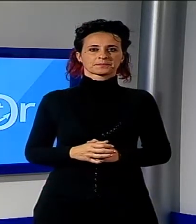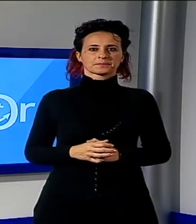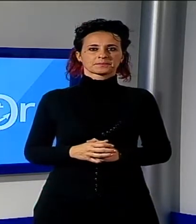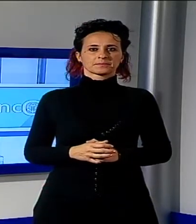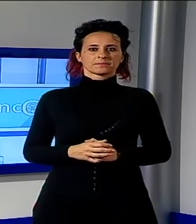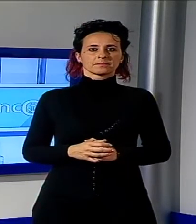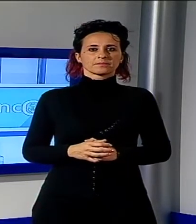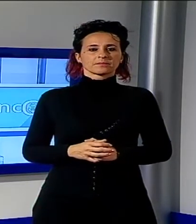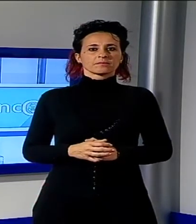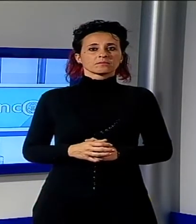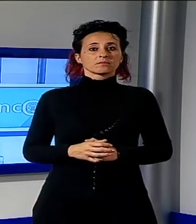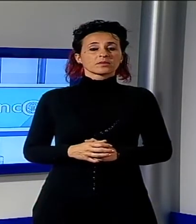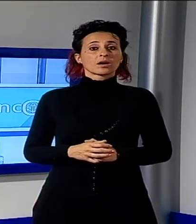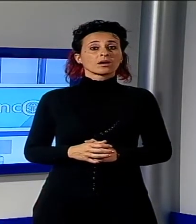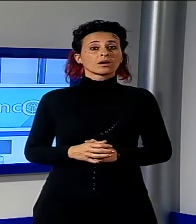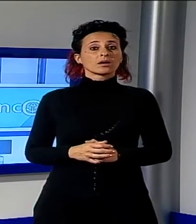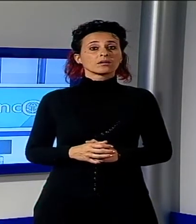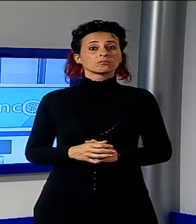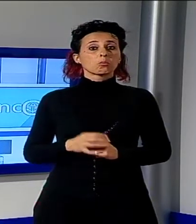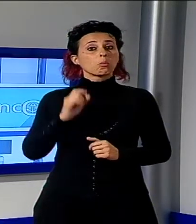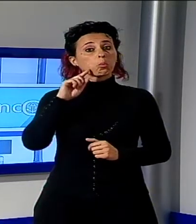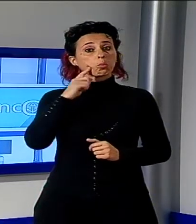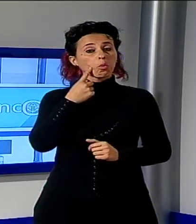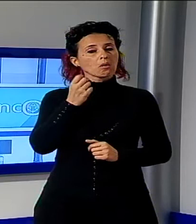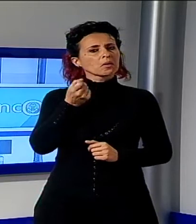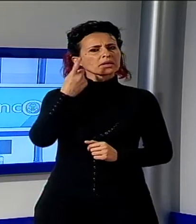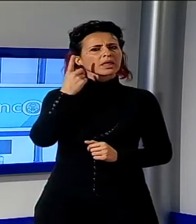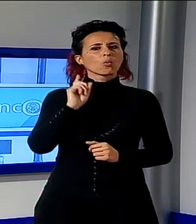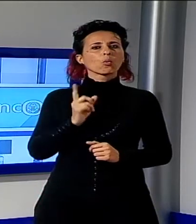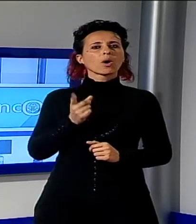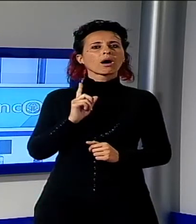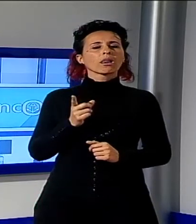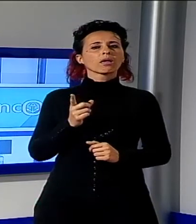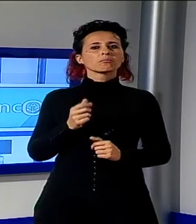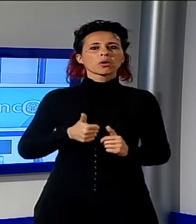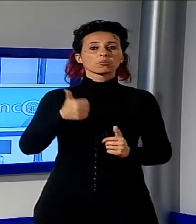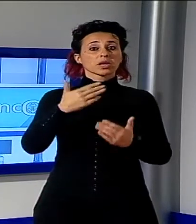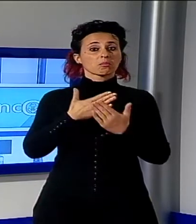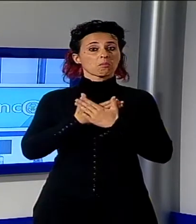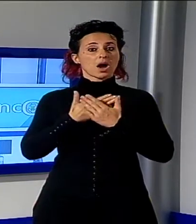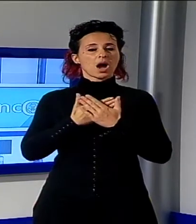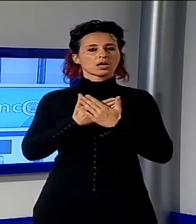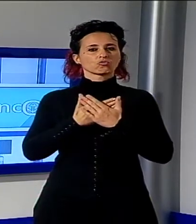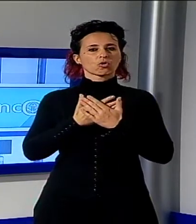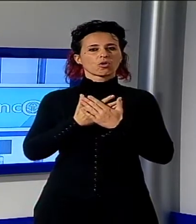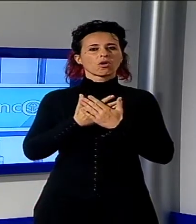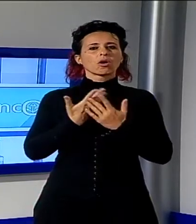Ci sembra una buona idea onorare il primo maggio guardando la Pantera d'Oro consegnata in questi giorni al professor Pierluigi